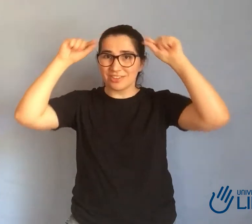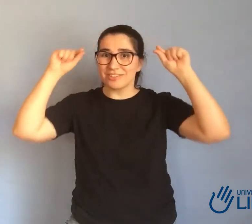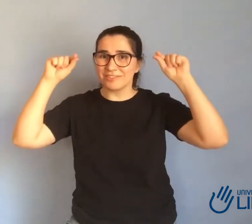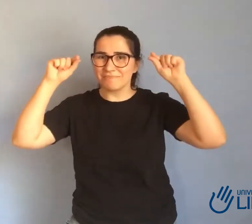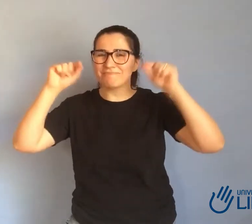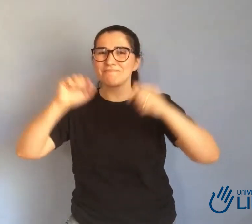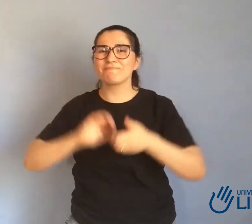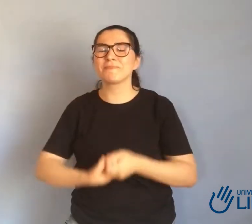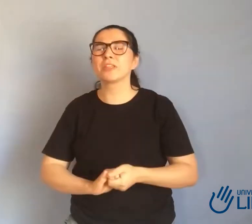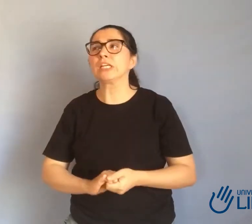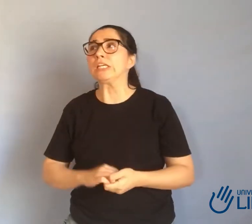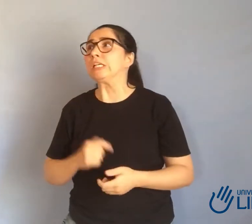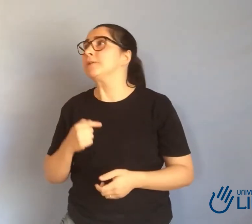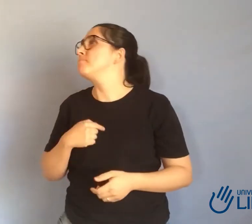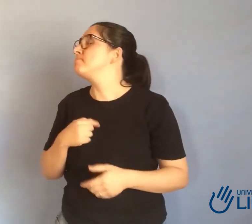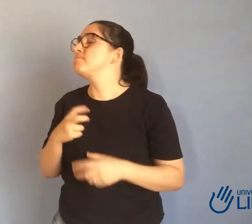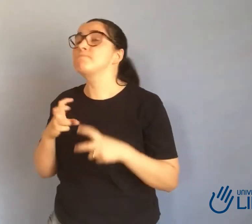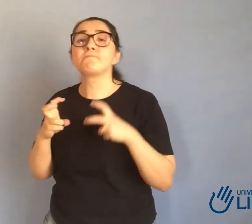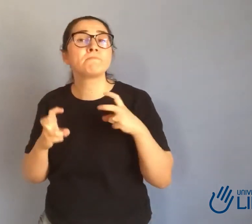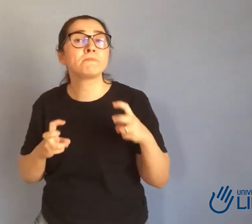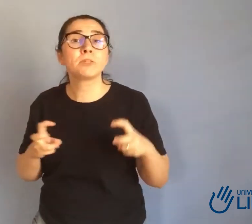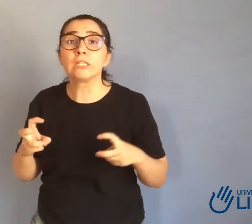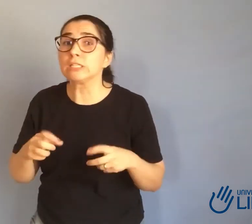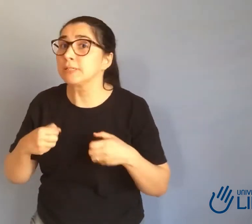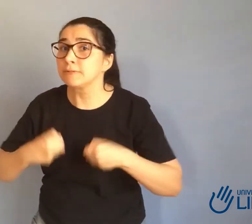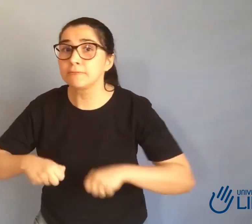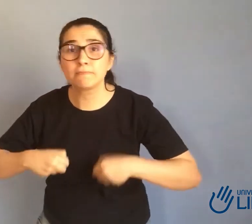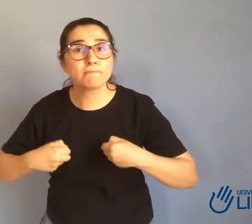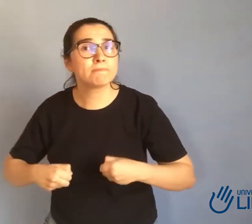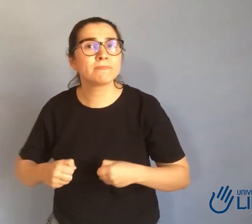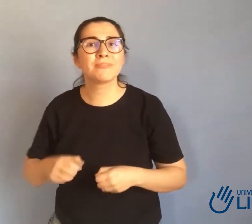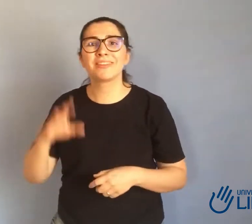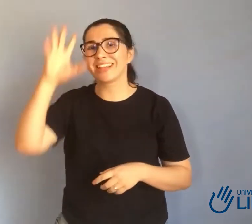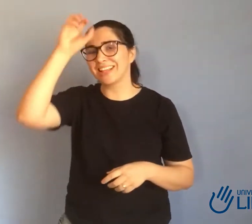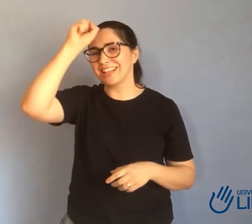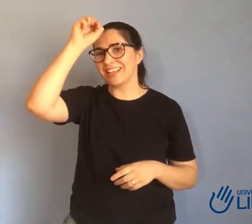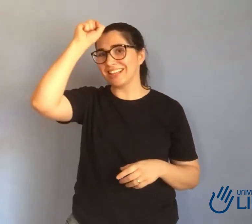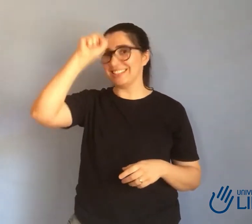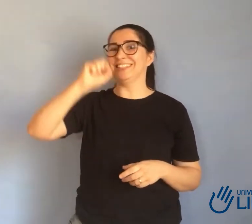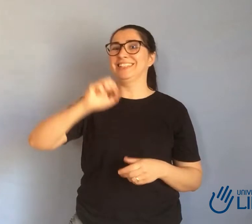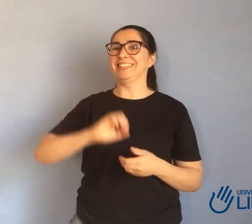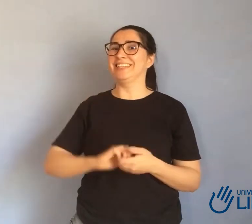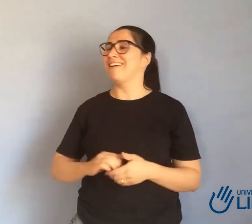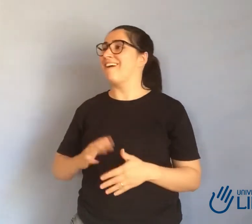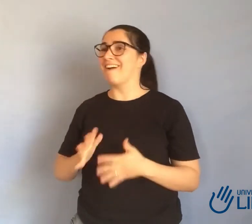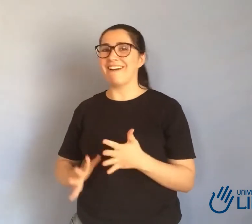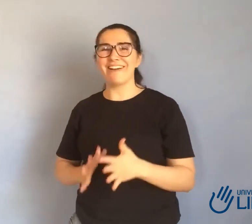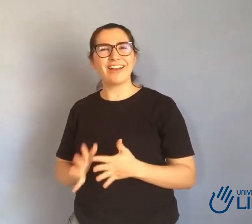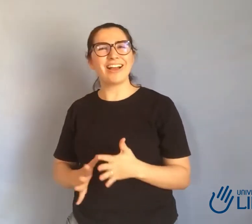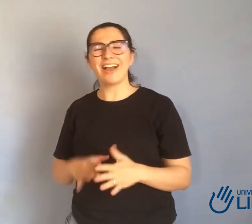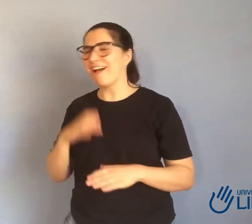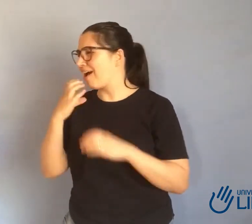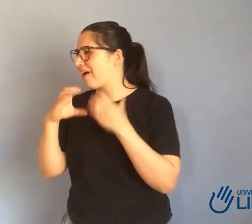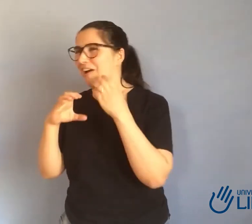aí depois disso teve uma mudança na minha vida, me mudei para Santa Catarina, comecei a trabalhar como enfermeira,